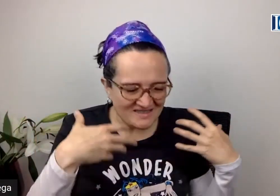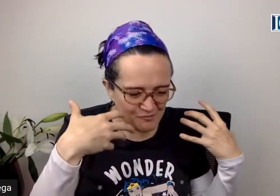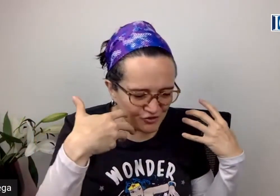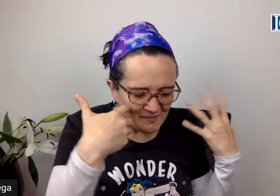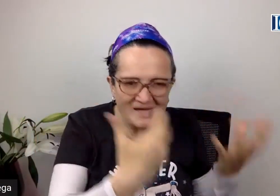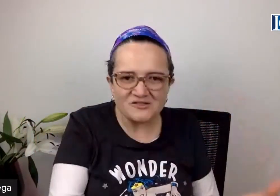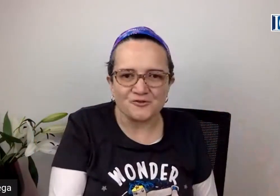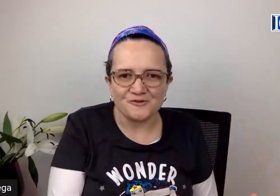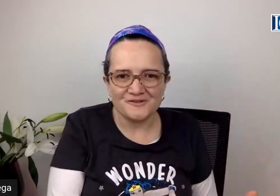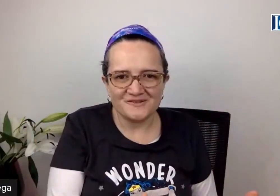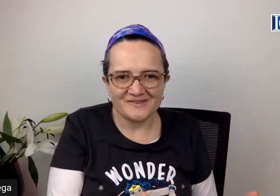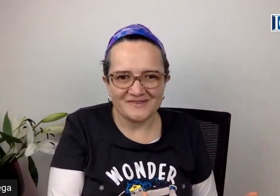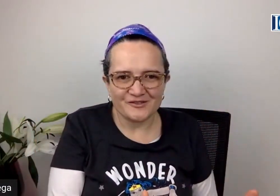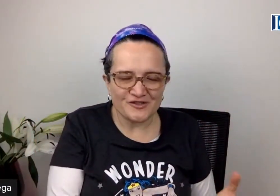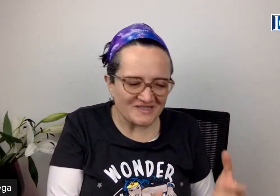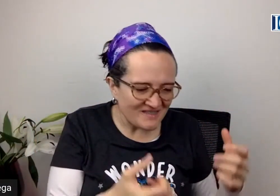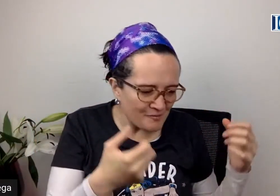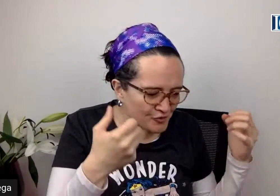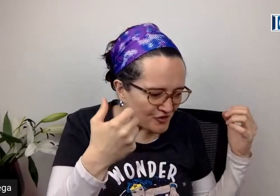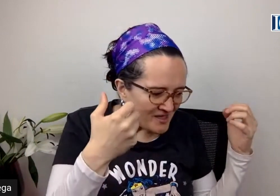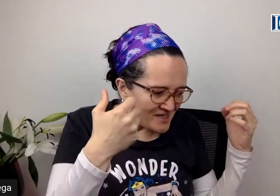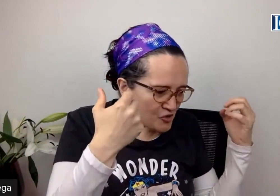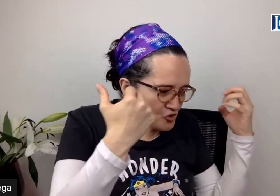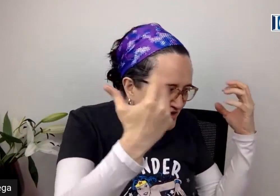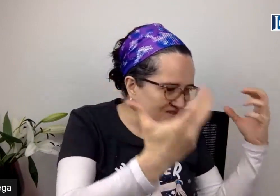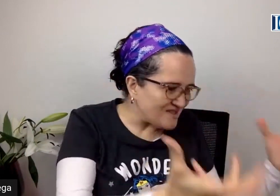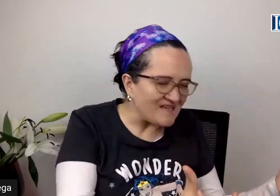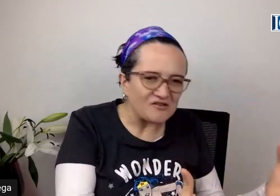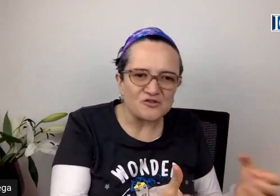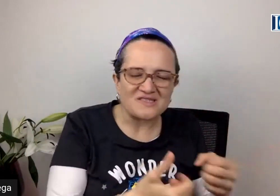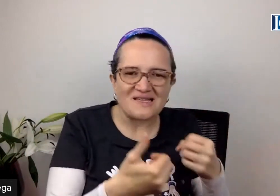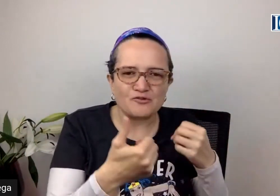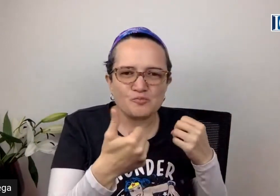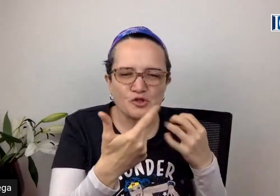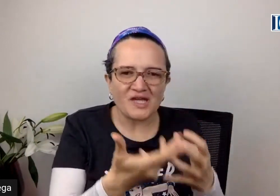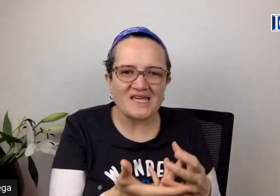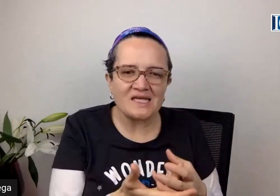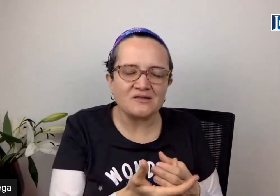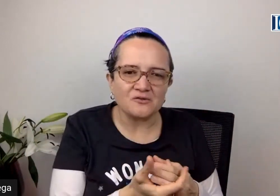estamos amando, los que estamos consintiendo, los que estamos protegiendo.